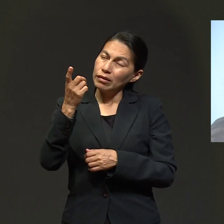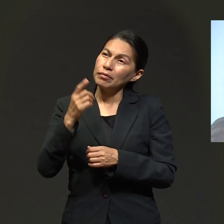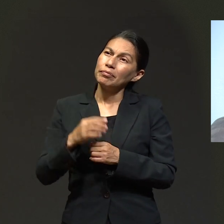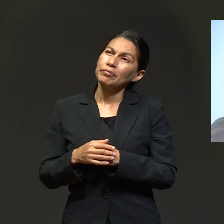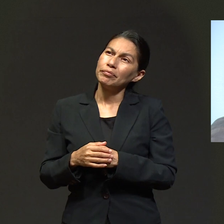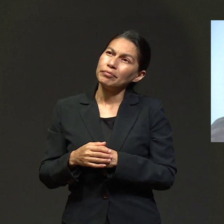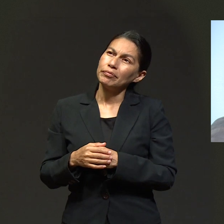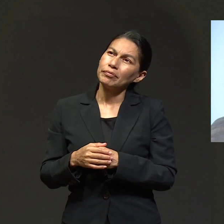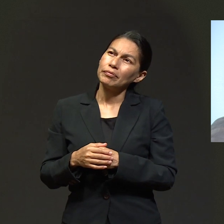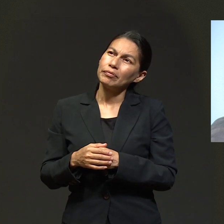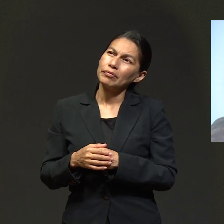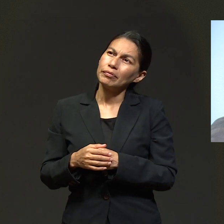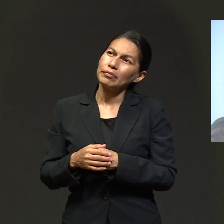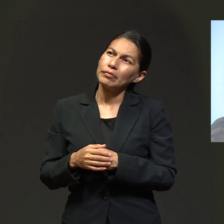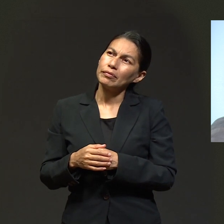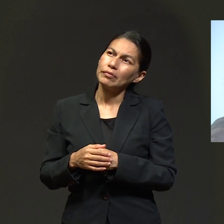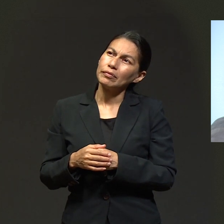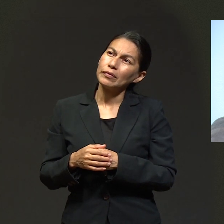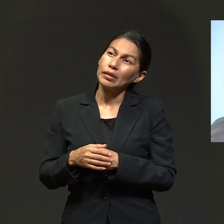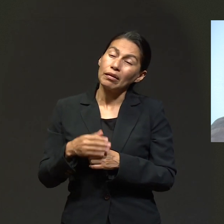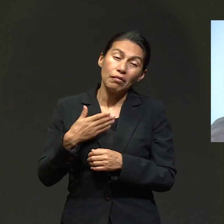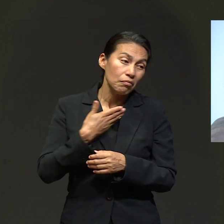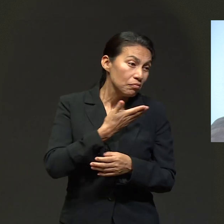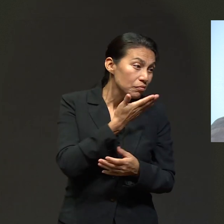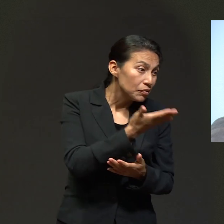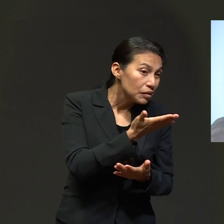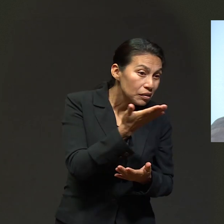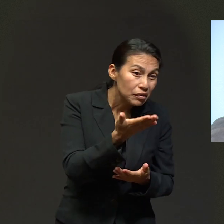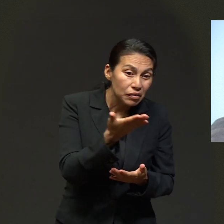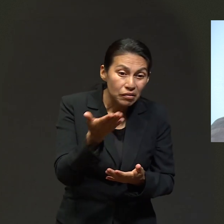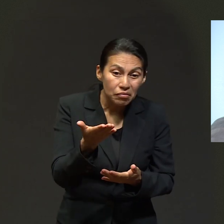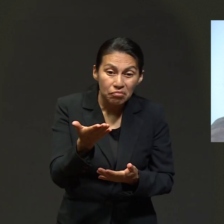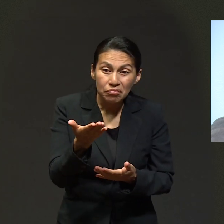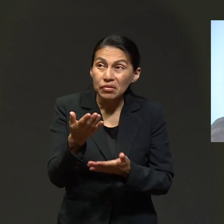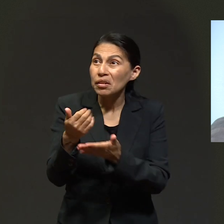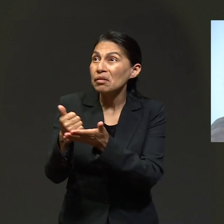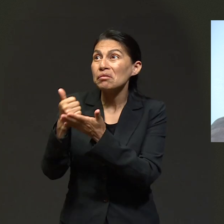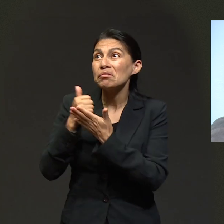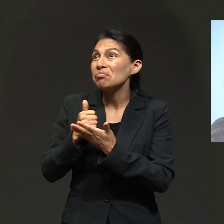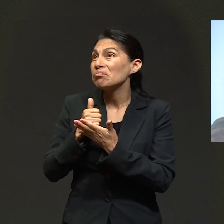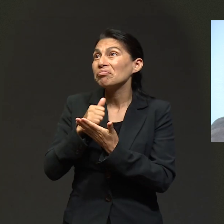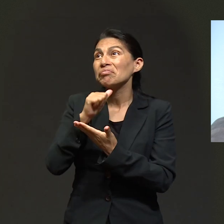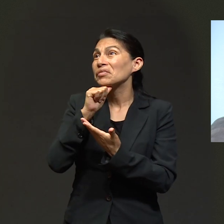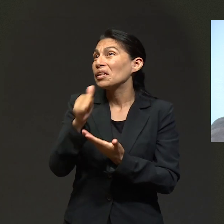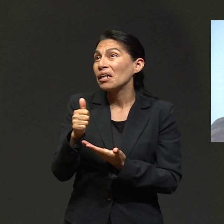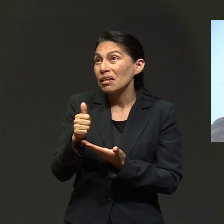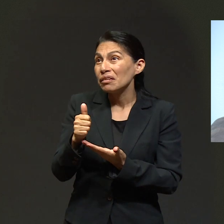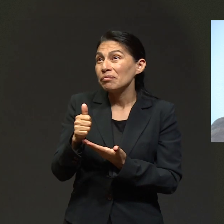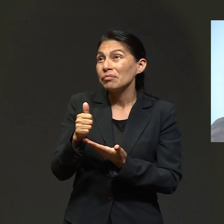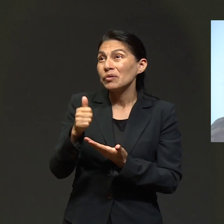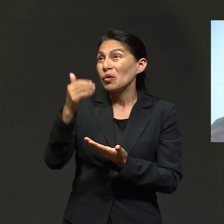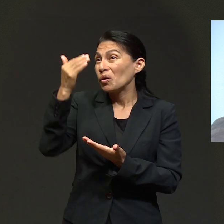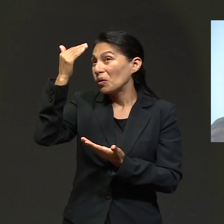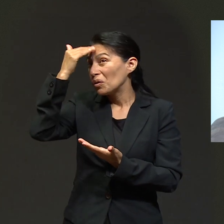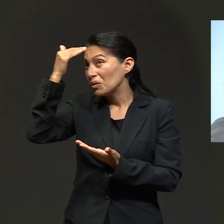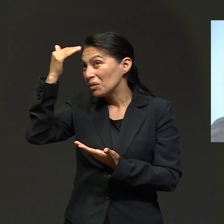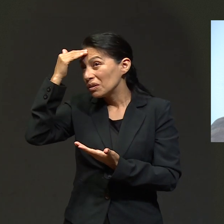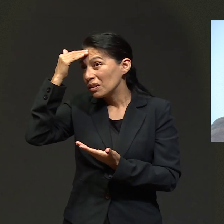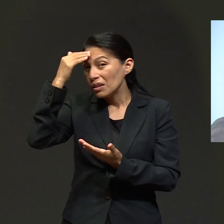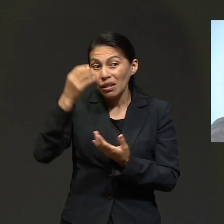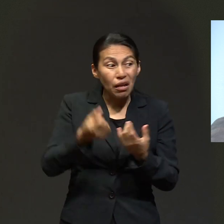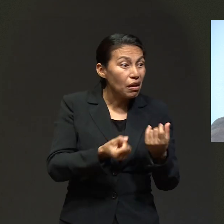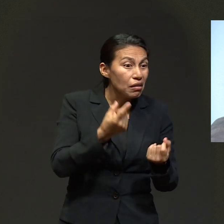hemos hablado, hemos pedido que nos ayuden y no hay quien nos ayude aquí.